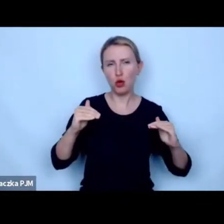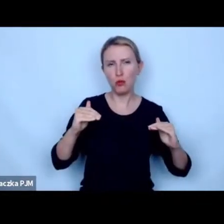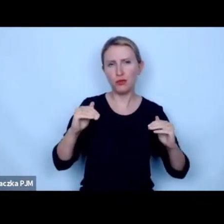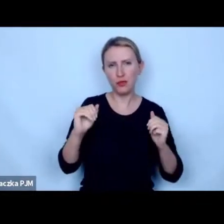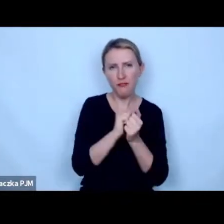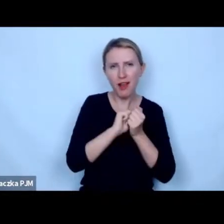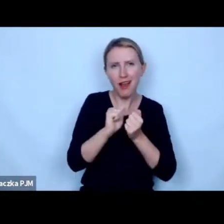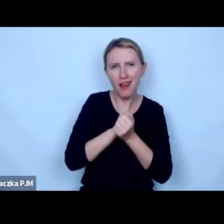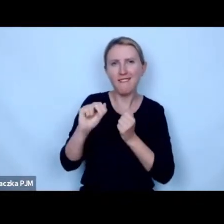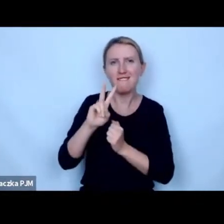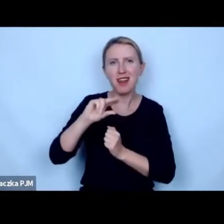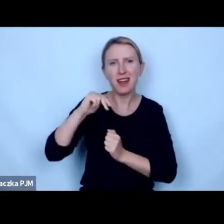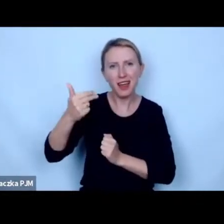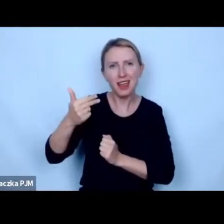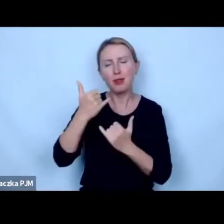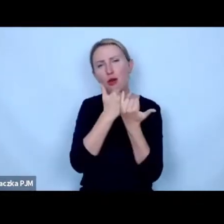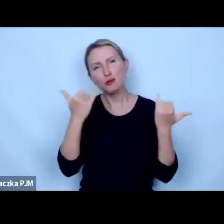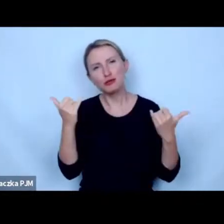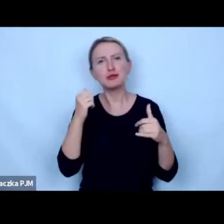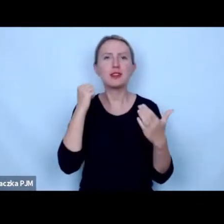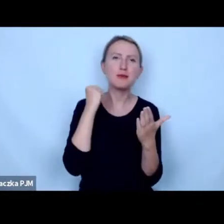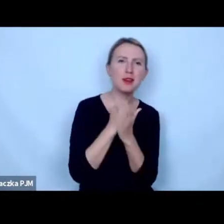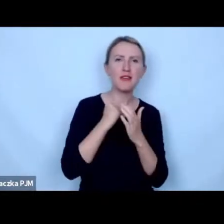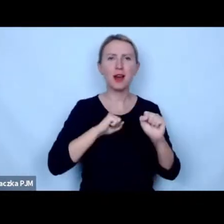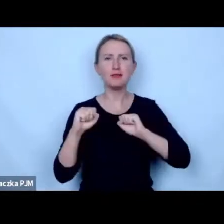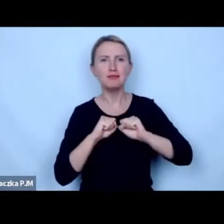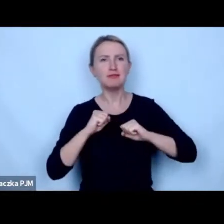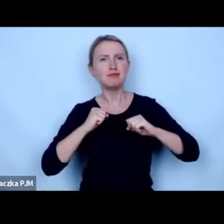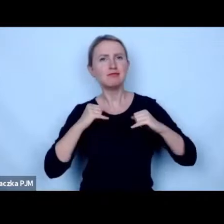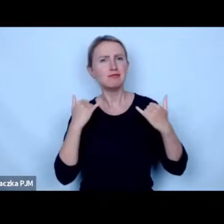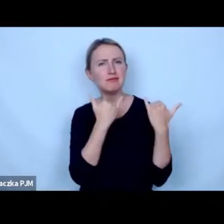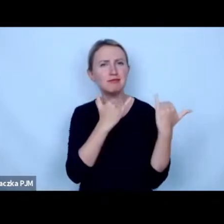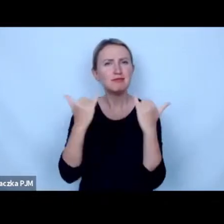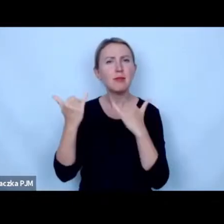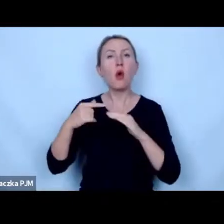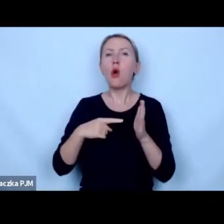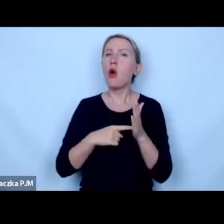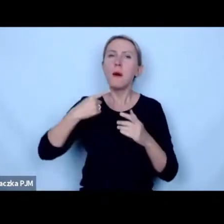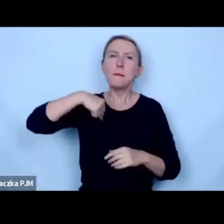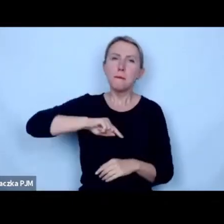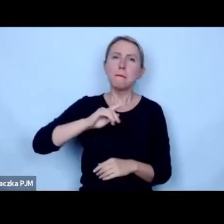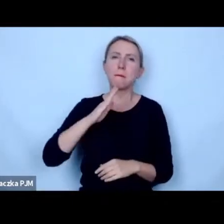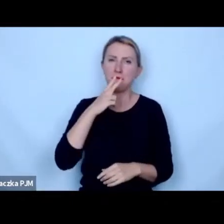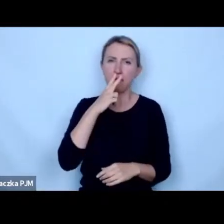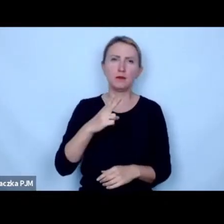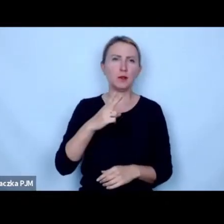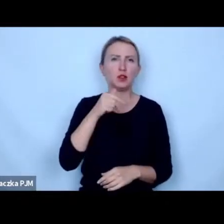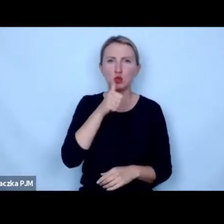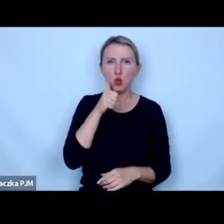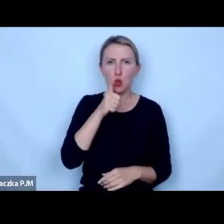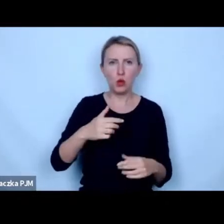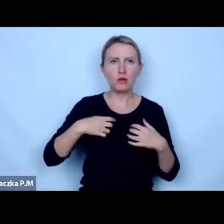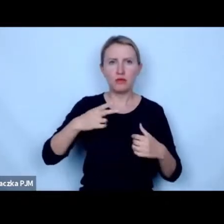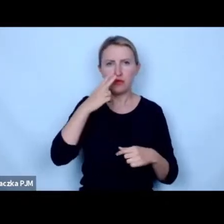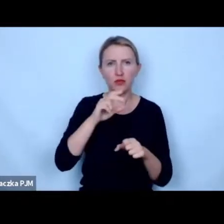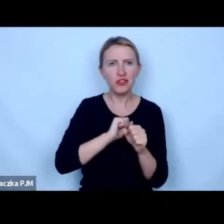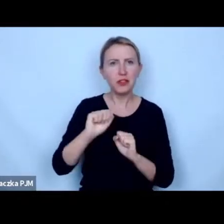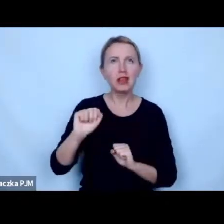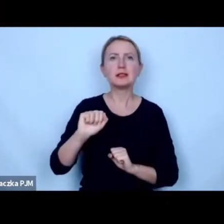wojujących właśnie wegan o różne prawa i z różną intensywnością to jest coś z czym my się stykamy praktycznie na co dzień w